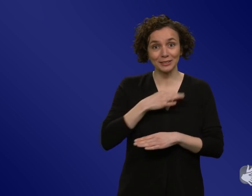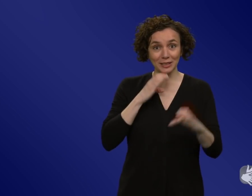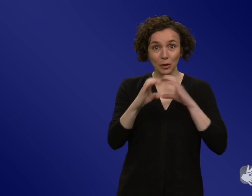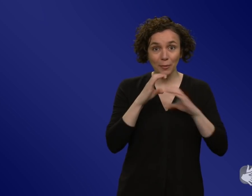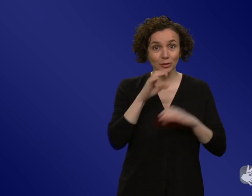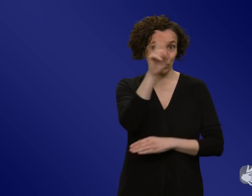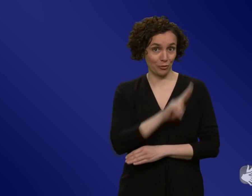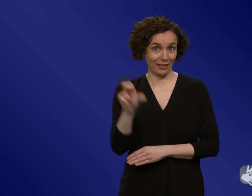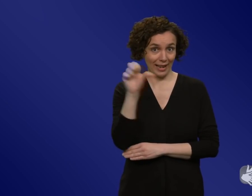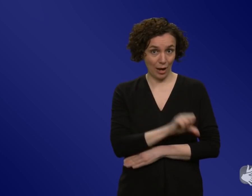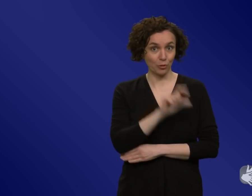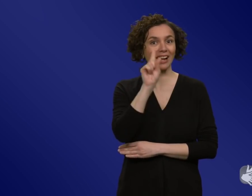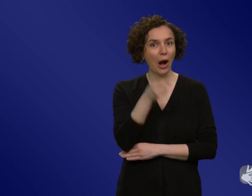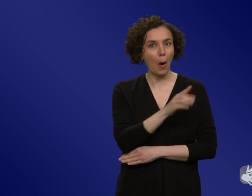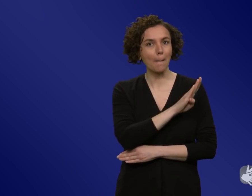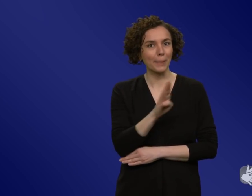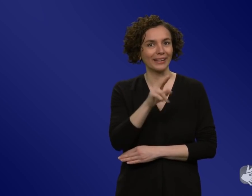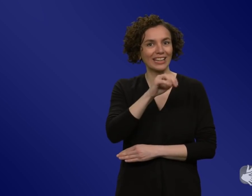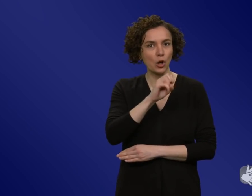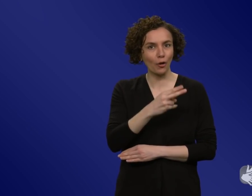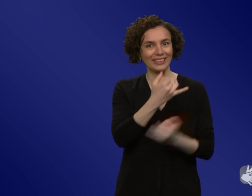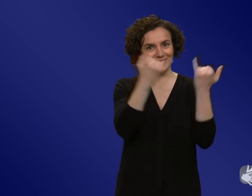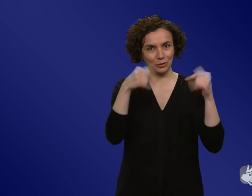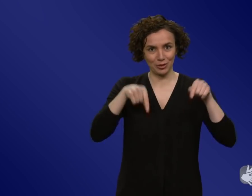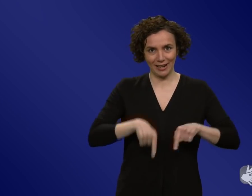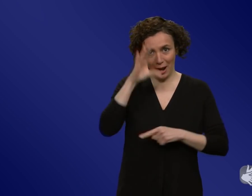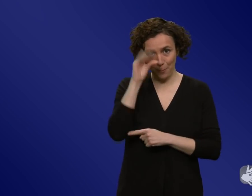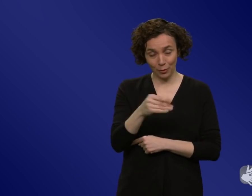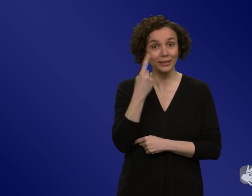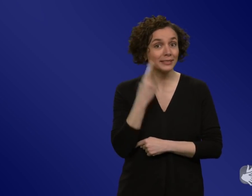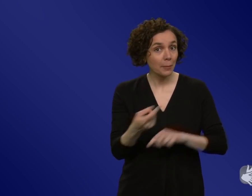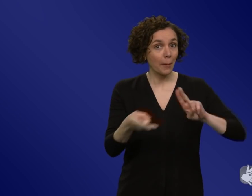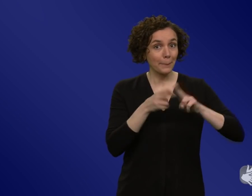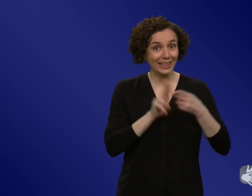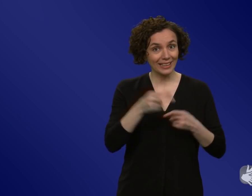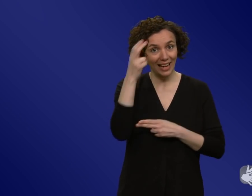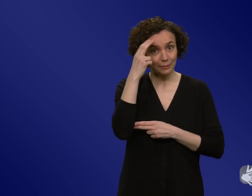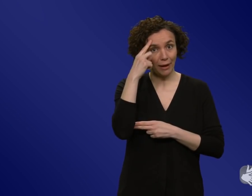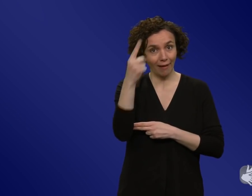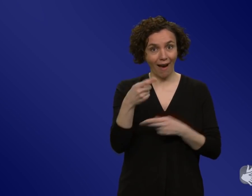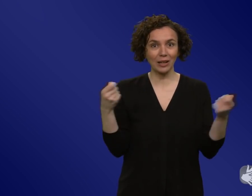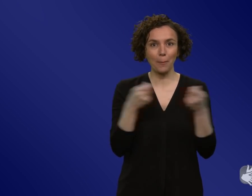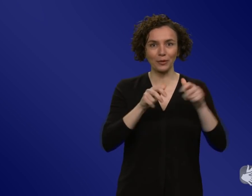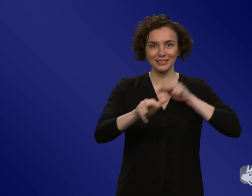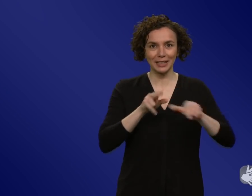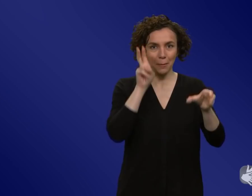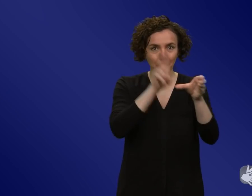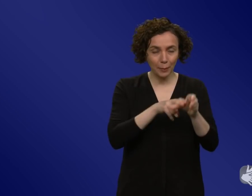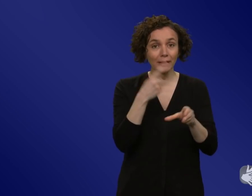dazu auch am Bernhard-Nocht-Institut in Hamburg. Sie ist mittlerweile Mitglied im Expertenrat der Bundesregierung und vielen bekannt, weil sie mit ihrem Team die